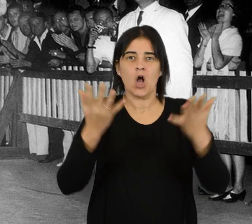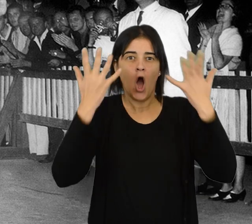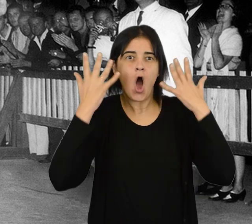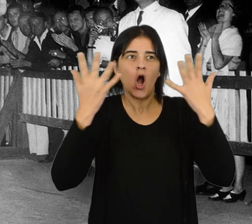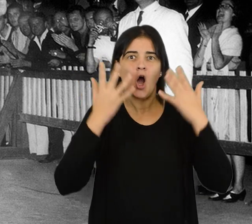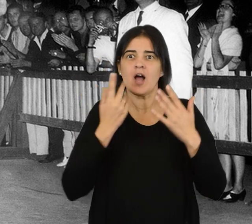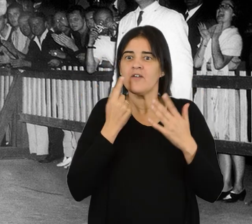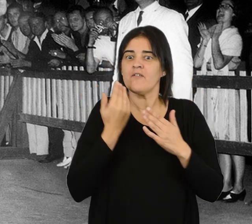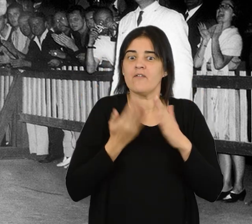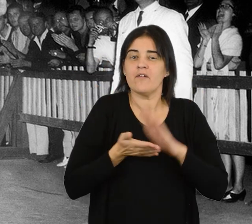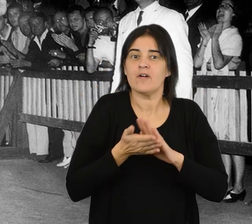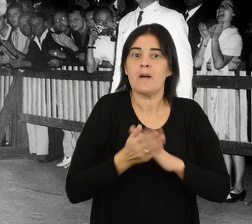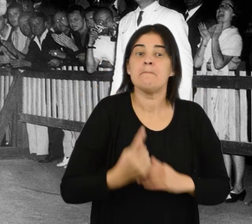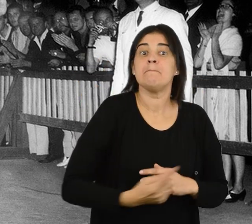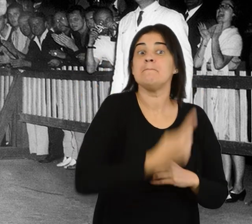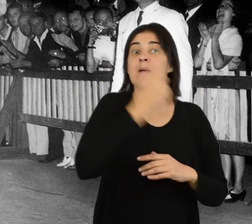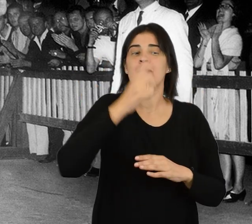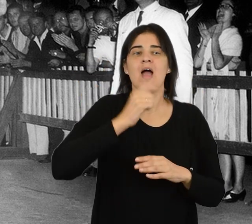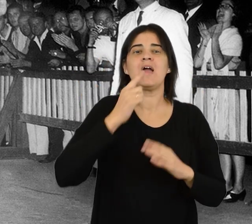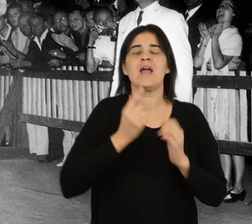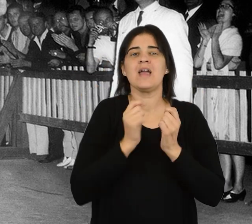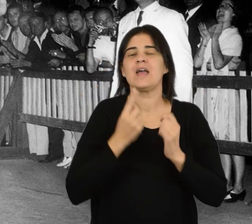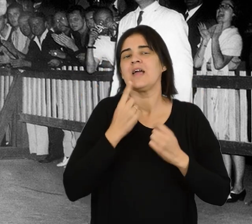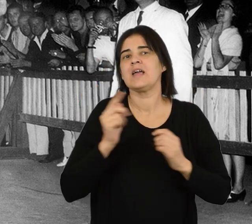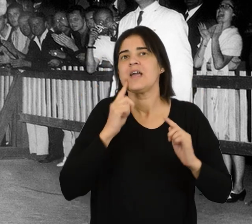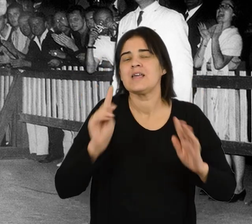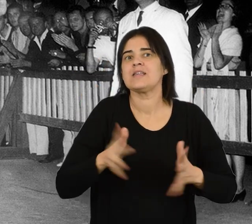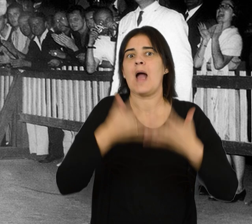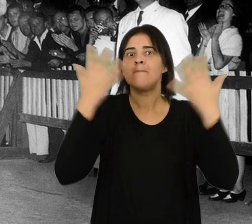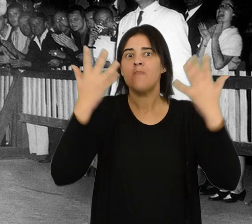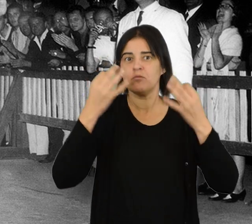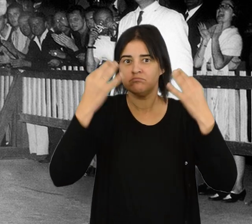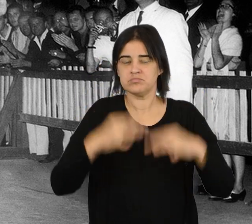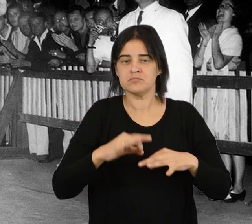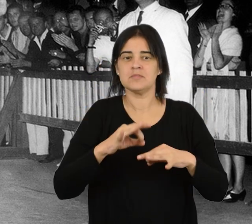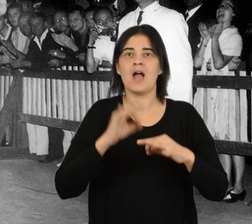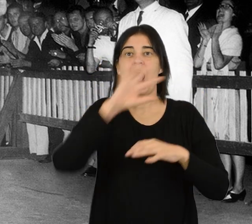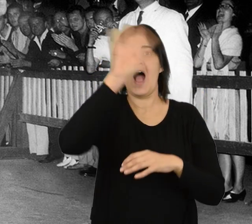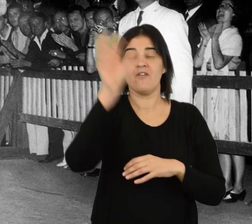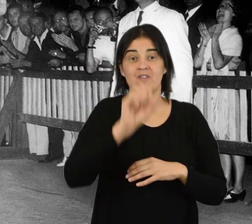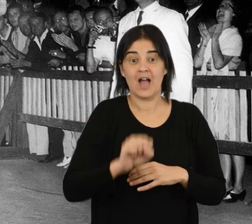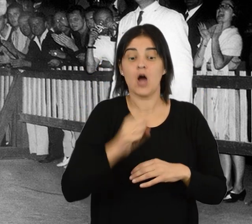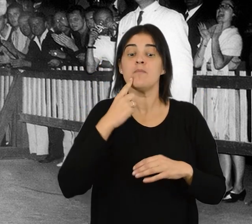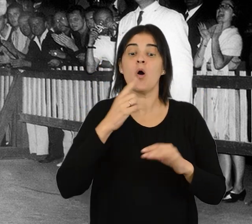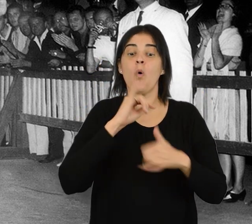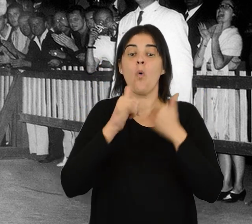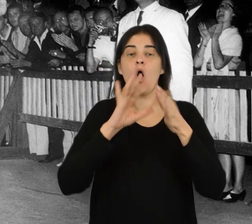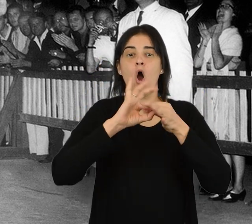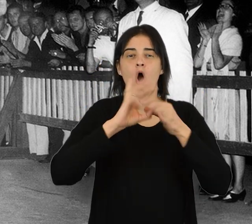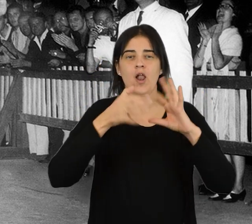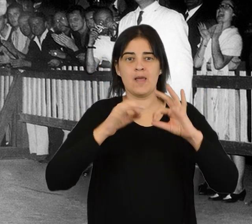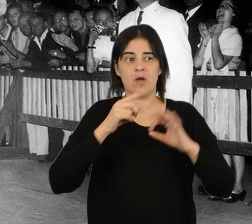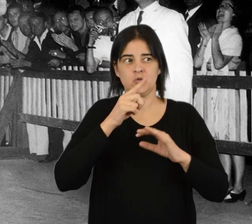convertirse en el primer campeón africano en obtener la medalla de oro en los Juegos Olímpicos.